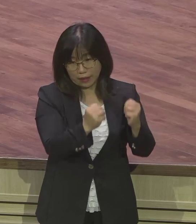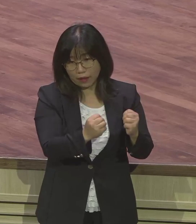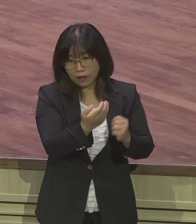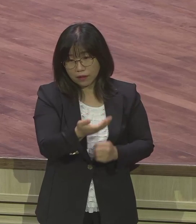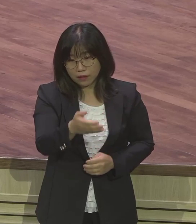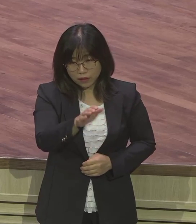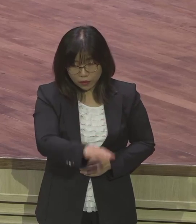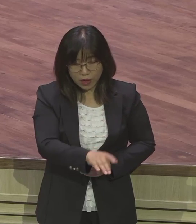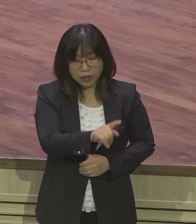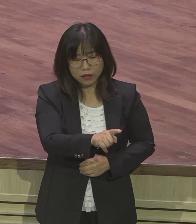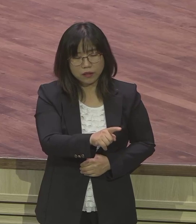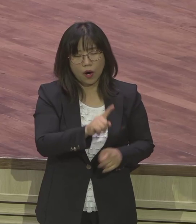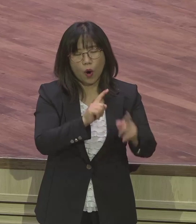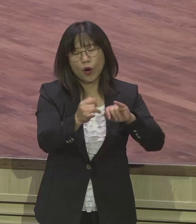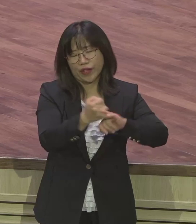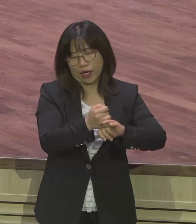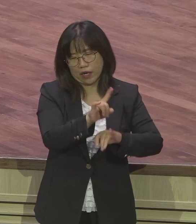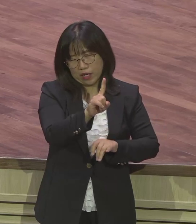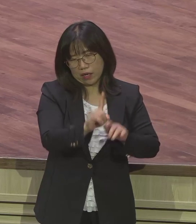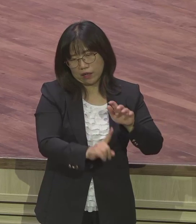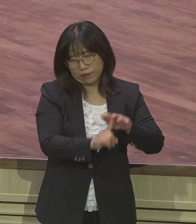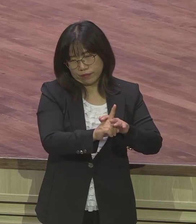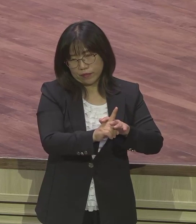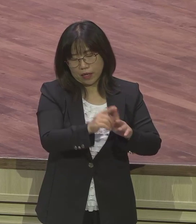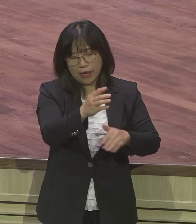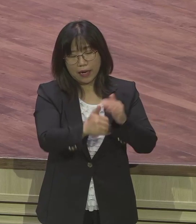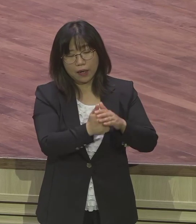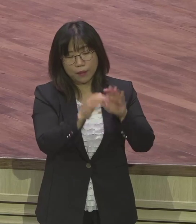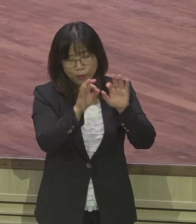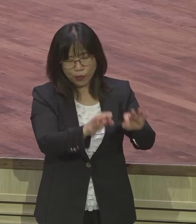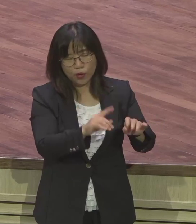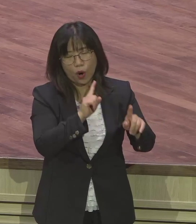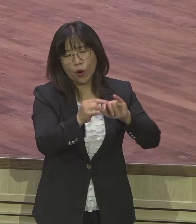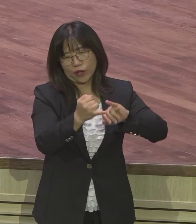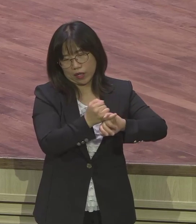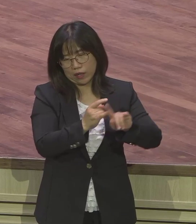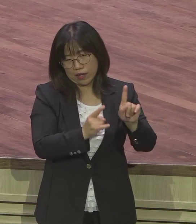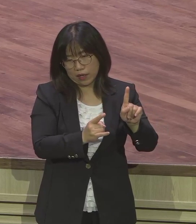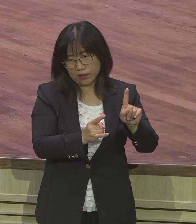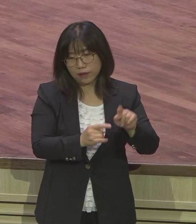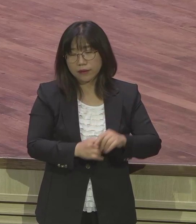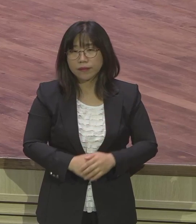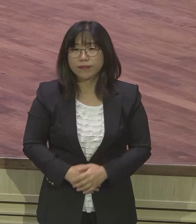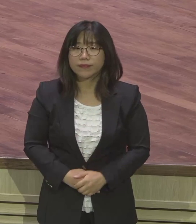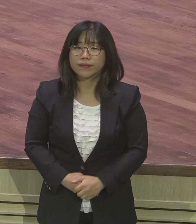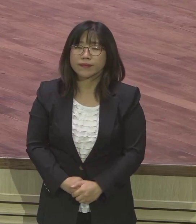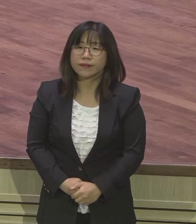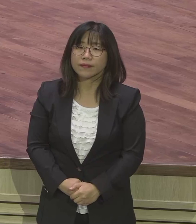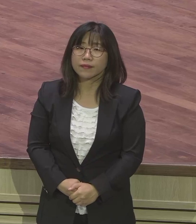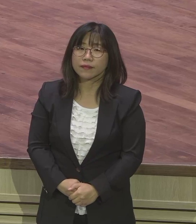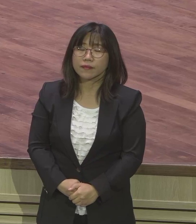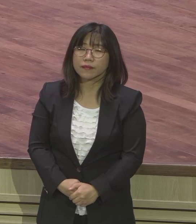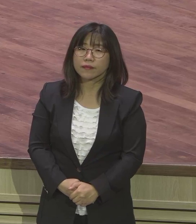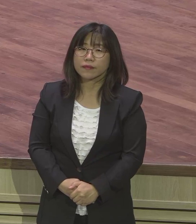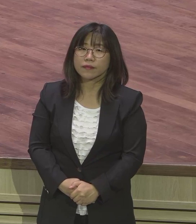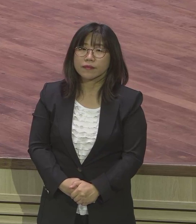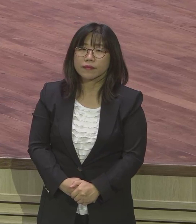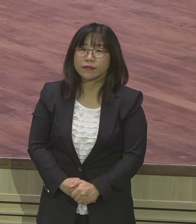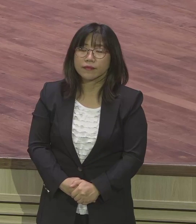문제가 더 많죠 어떻게 보면 그런데 이상하지요 이상하지요 은약 공동체기